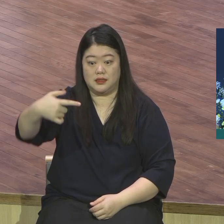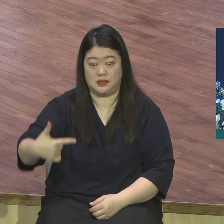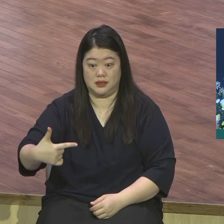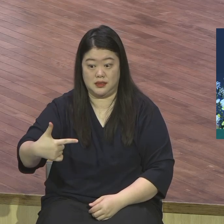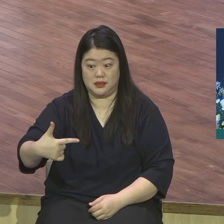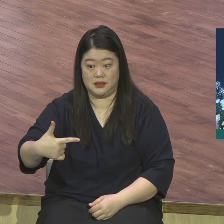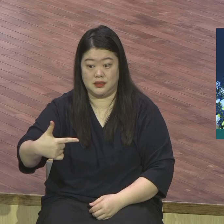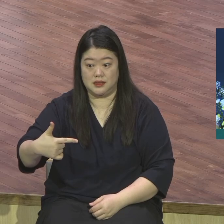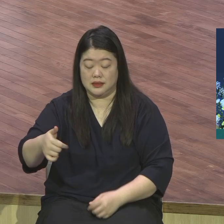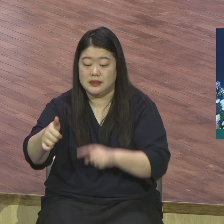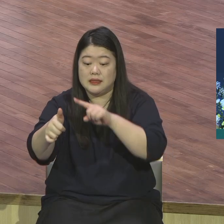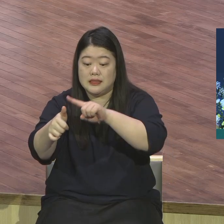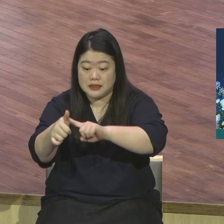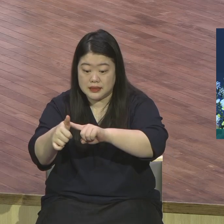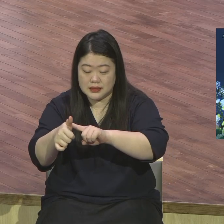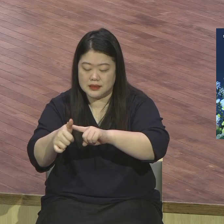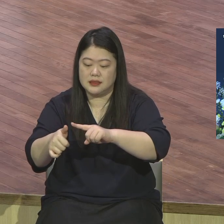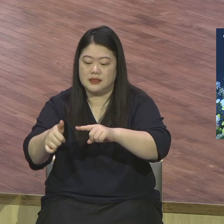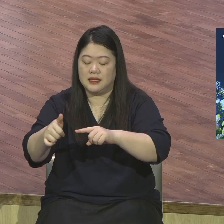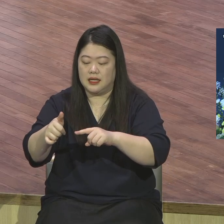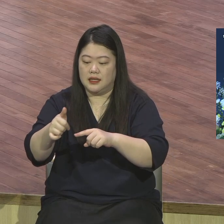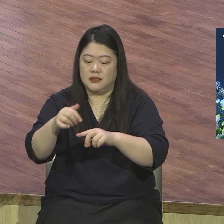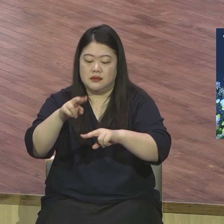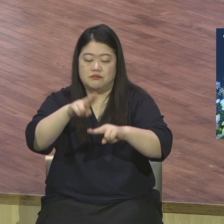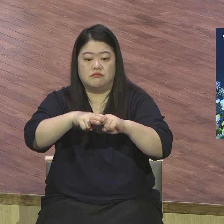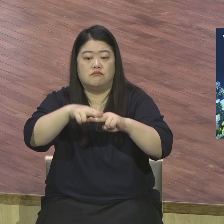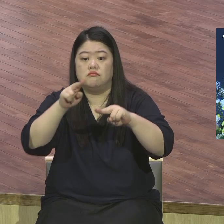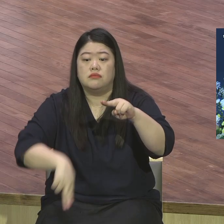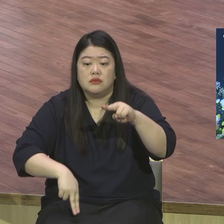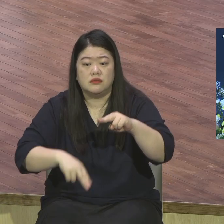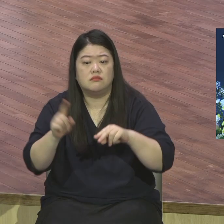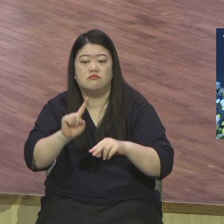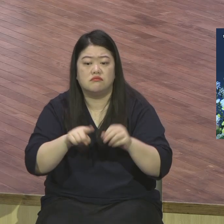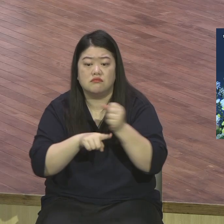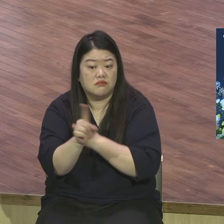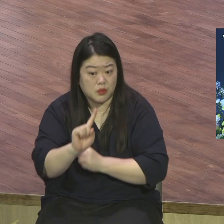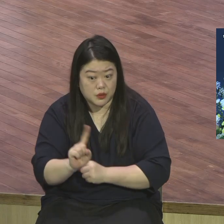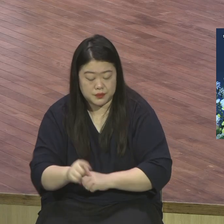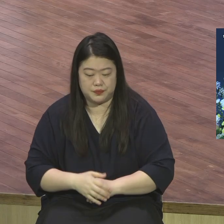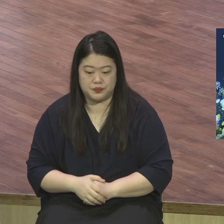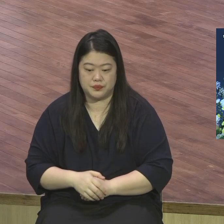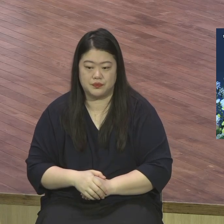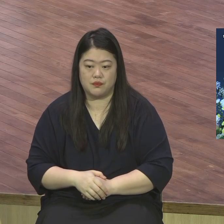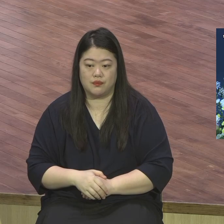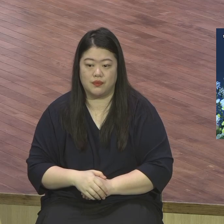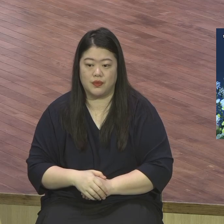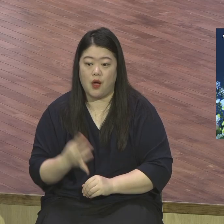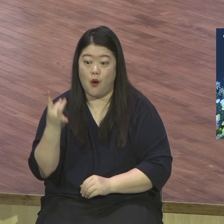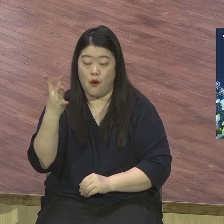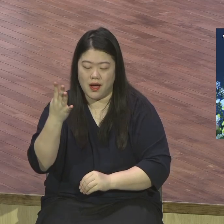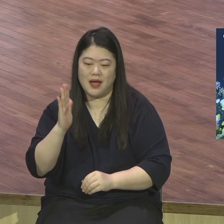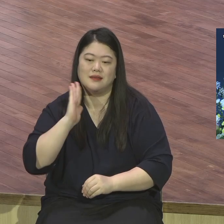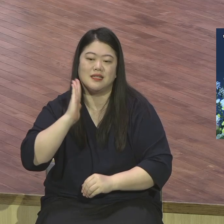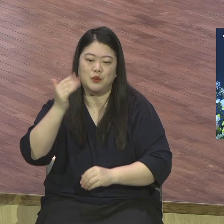사건입니다. 이 사건은 미국 대통령 선거를 앞두고 당시